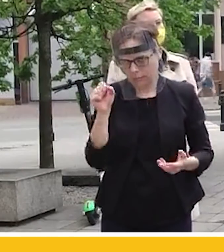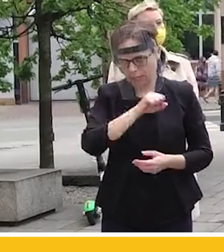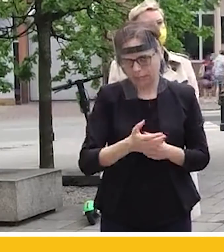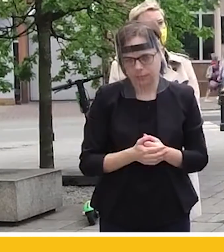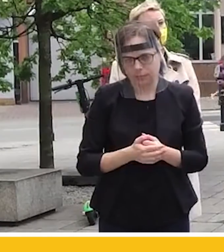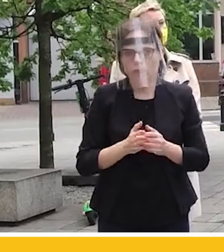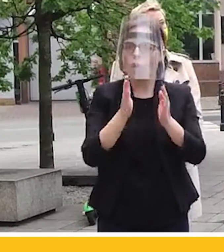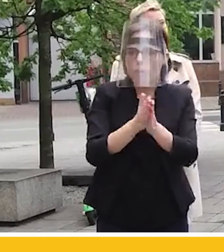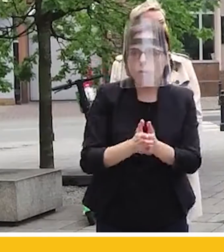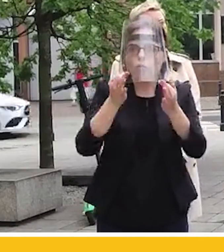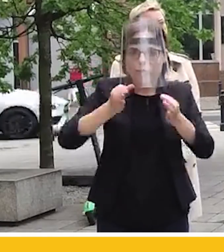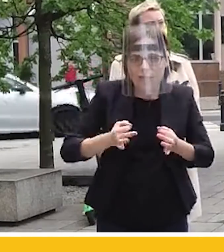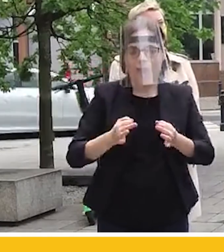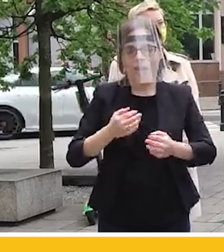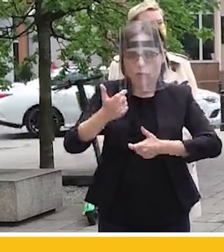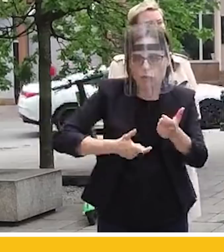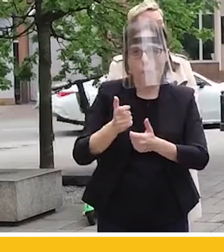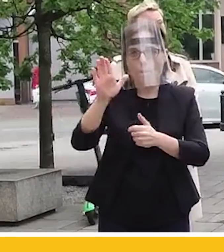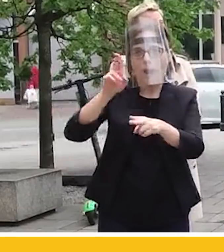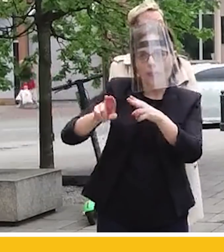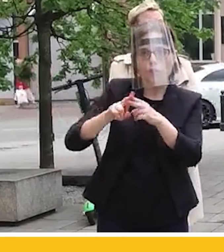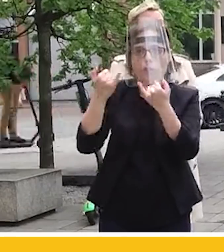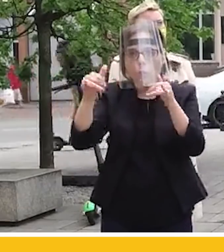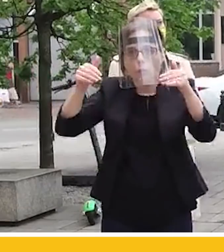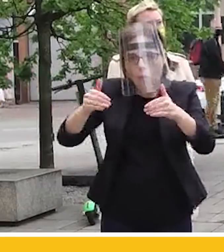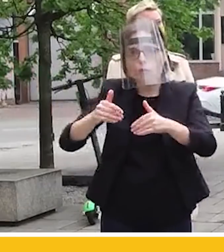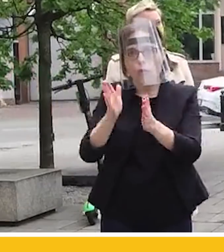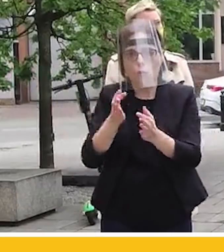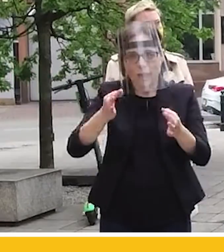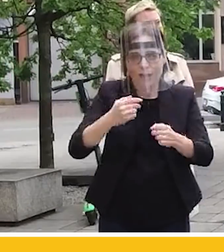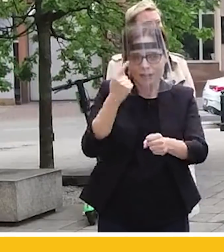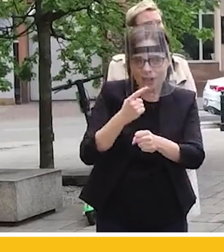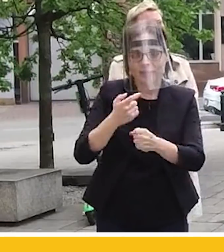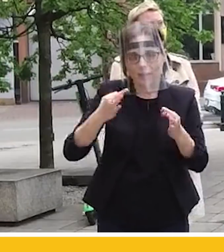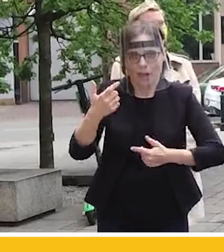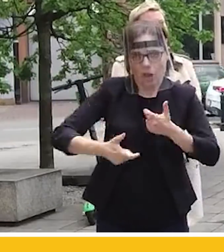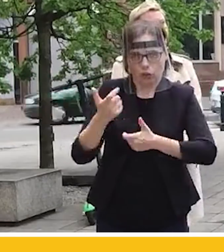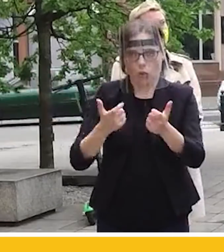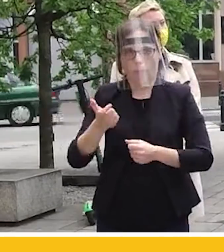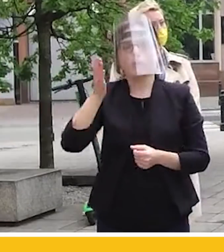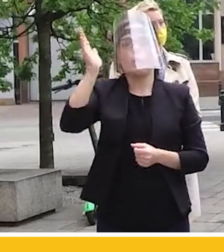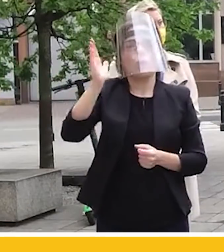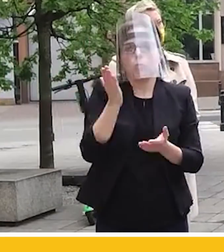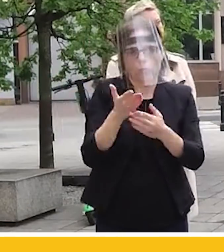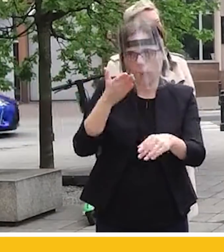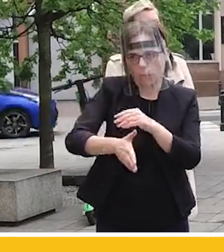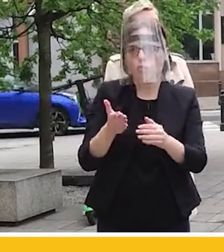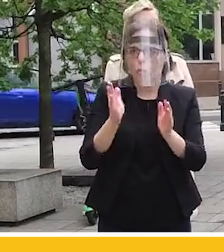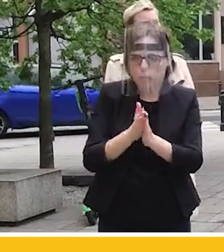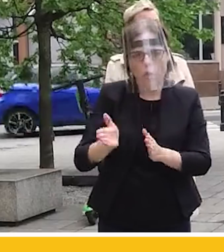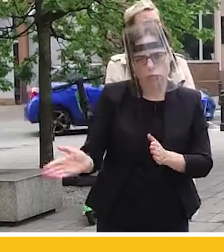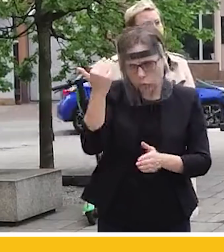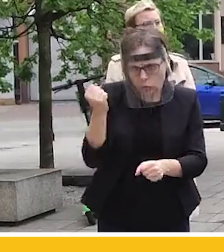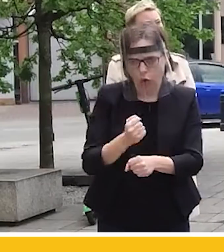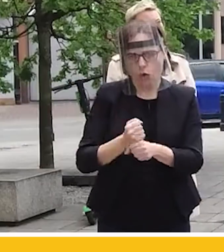działajcie, żebyście później nie musieli wyrabiać tych kilometrówek po kraju i udawać zbawców narodu, kiedy to już nikomu nie będzie potrzebne. Weźcie się do roboty,